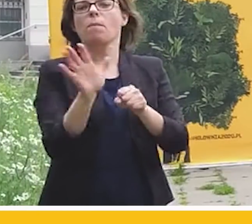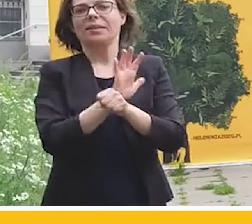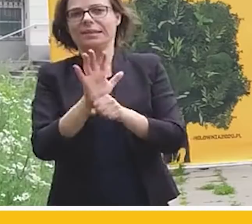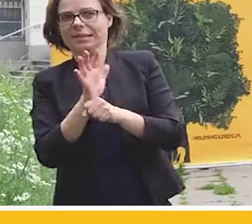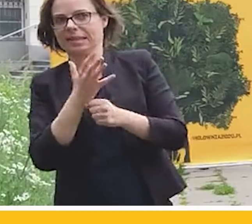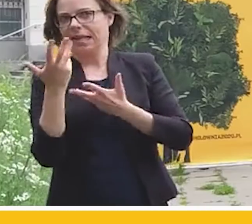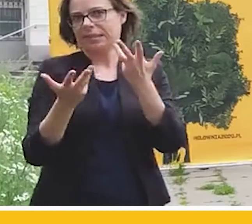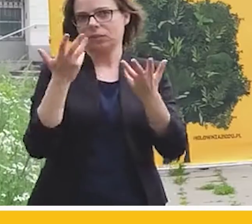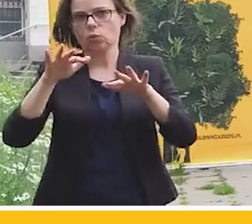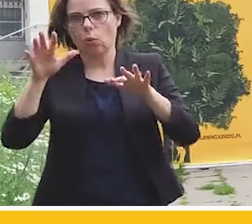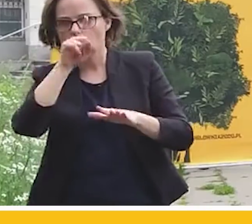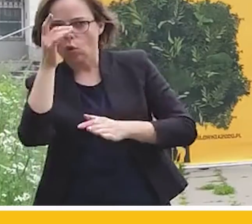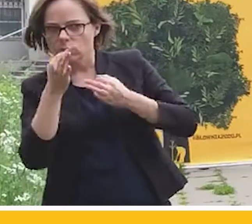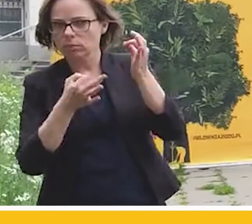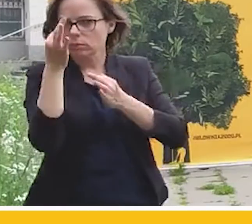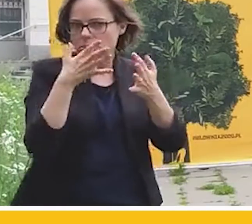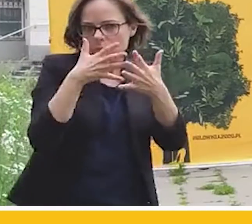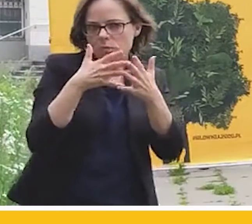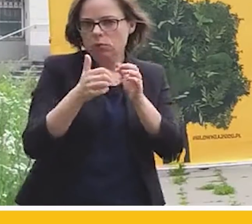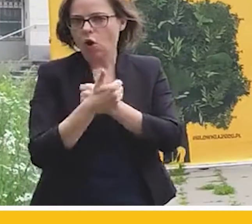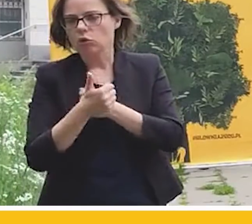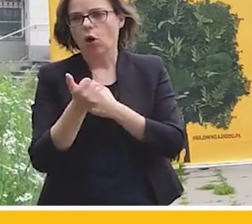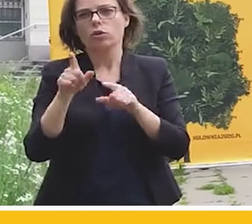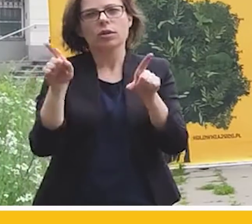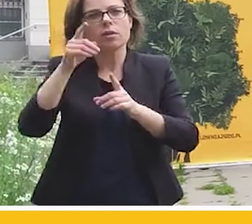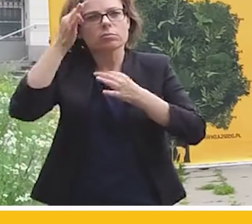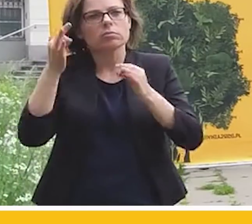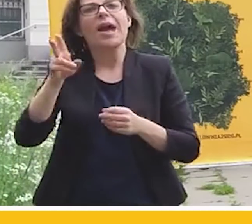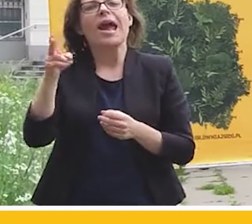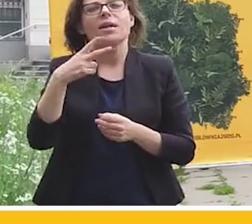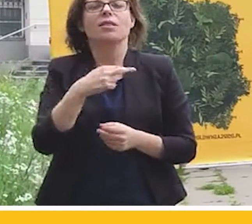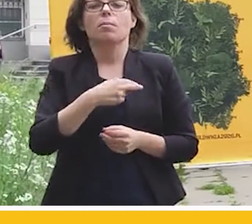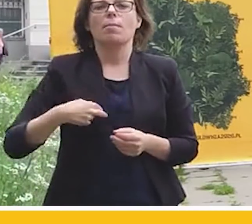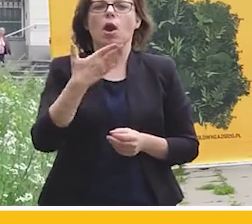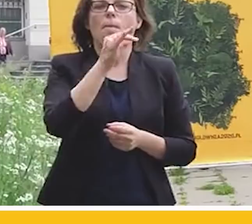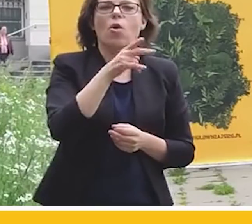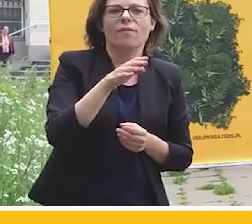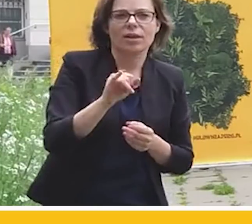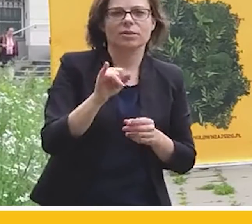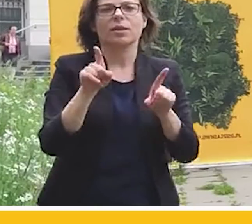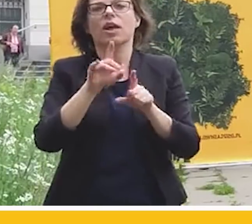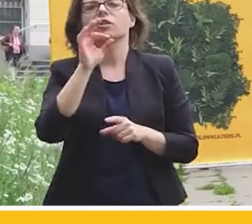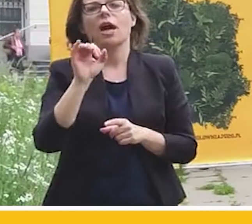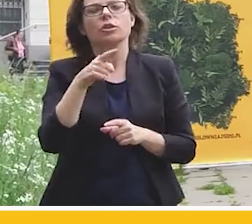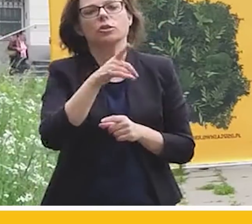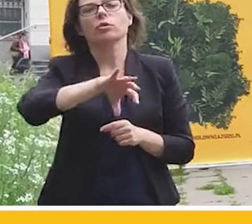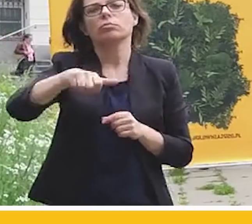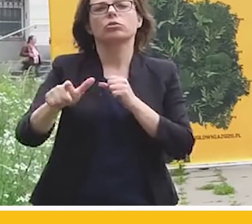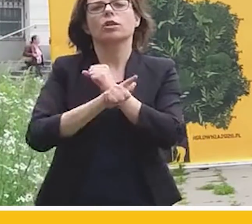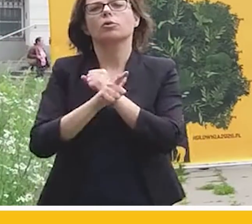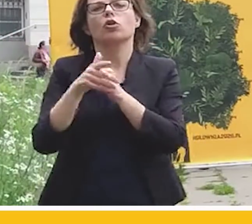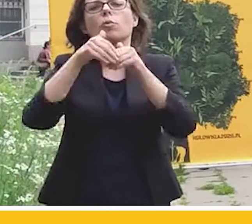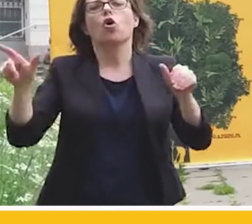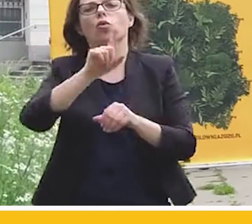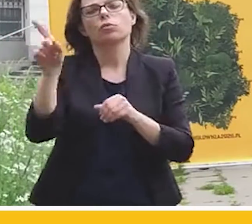wątpliwości na temat tego, kiedy wreszcie prokuratura przyjdzie do ministra Sasina i do premiera Morawieckiego w sprawie zdefraudowania 70 milionów złotych na